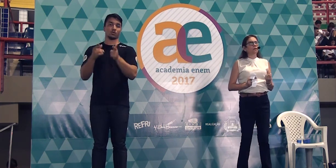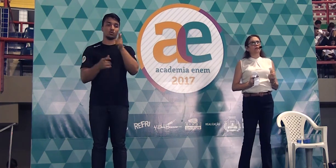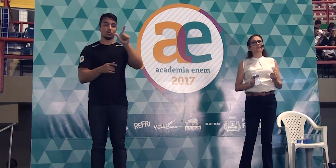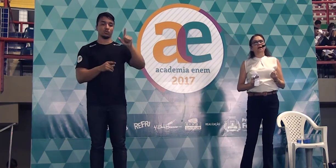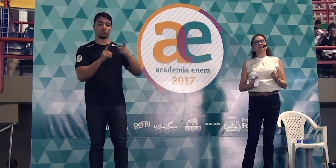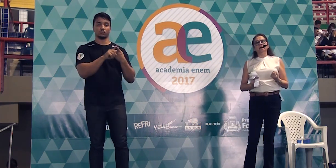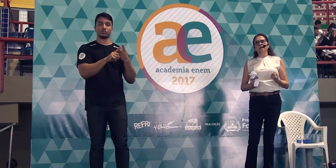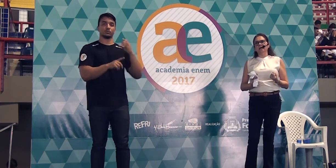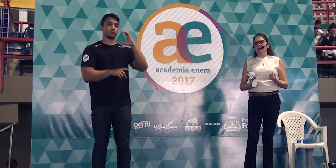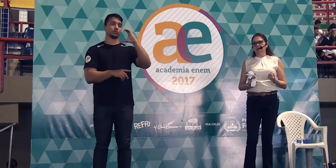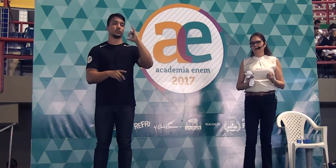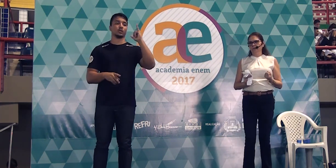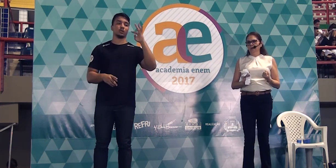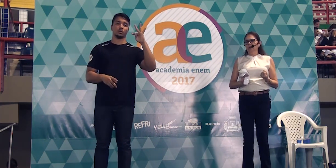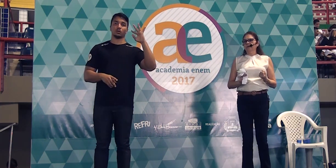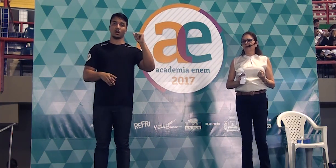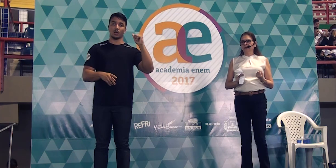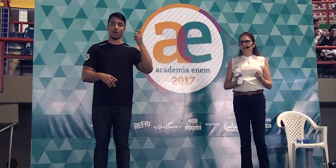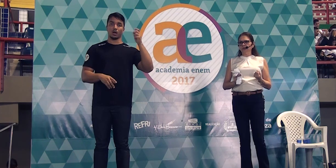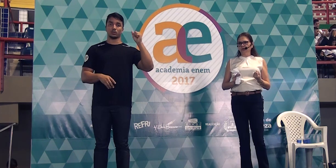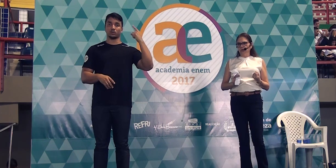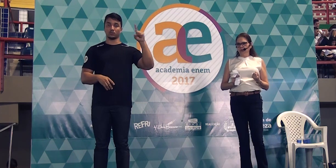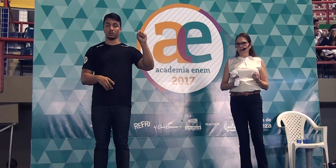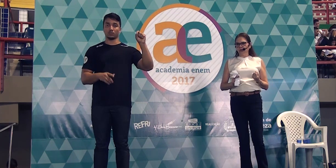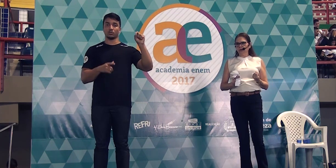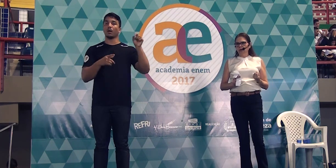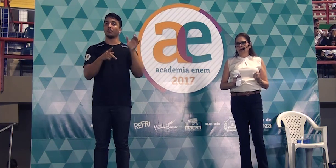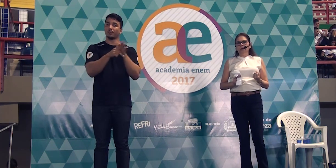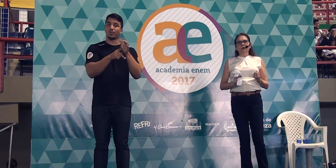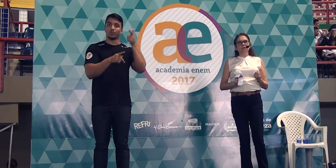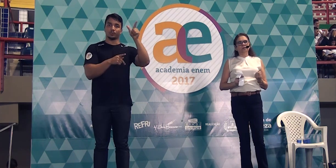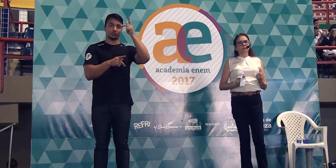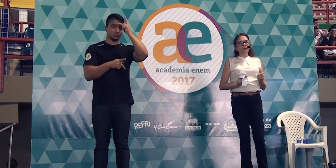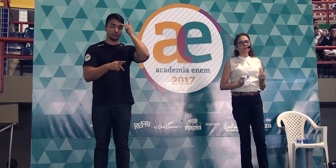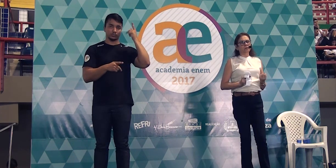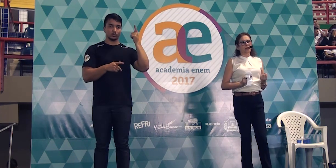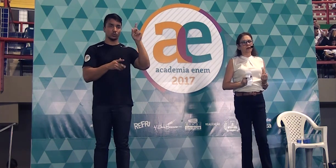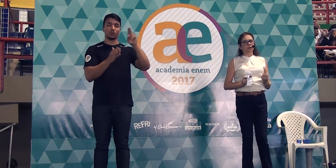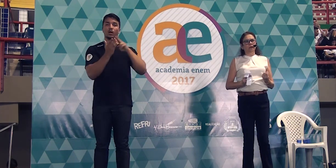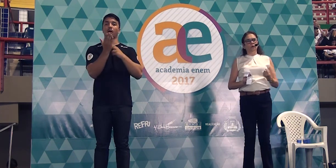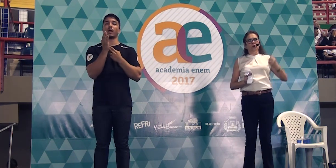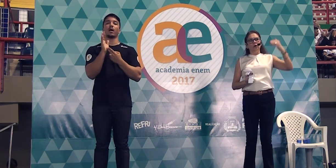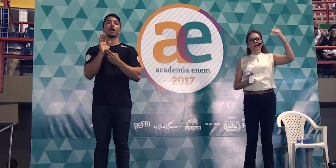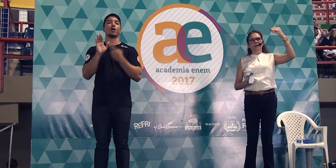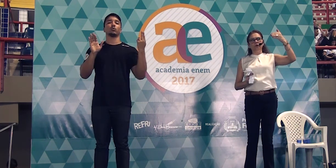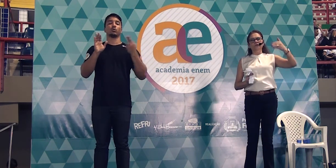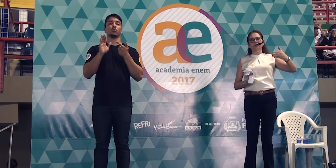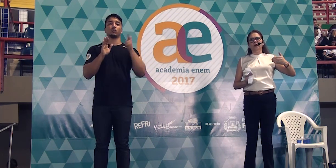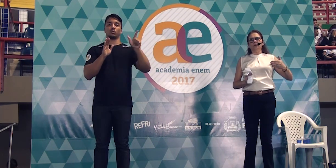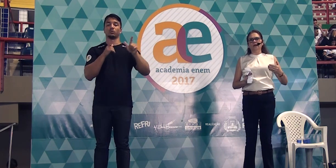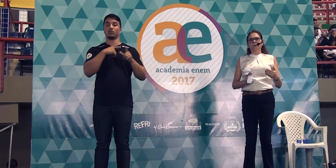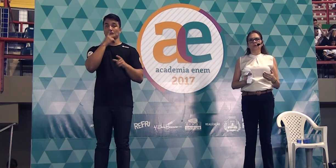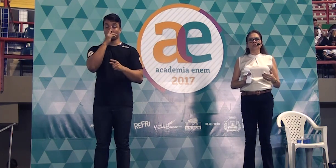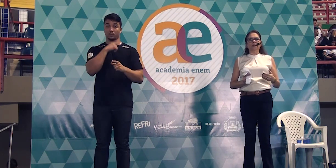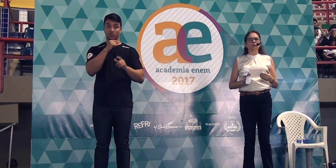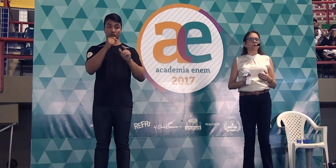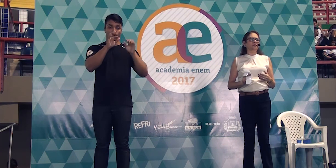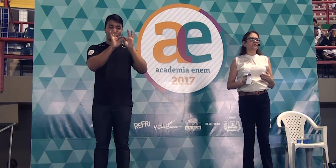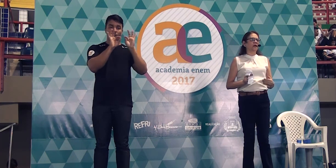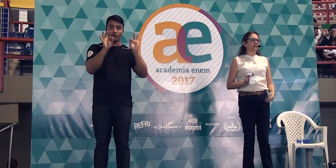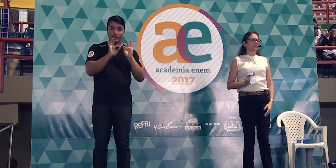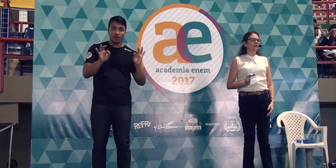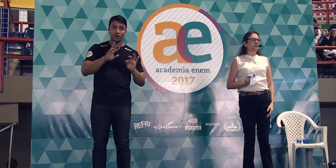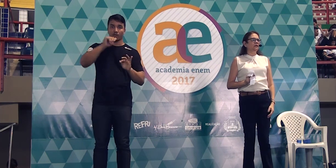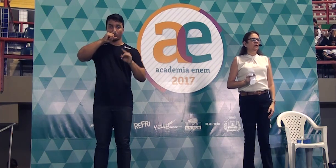Citação é frase alheia, é frase dos outros. Na nossa próxima aula, eu colocarei no final da apostila